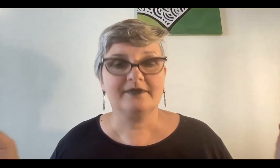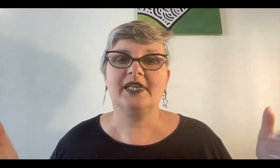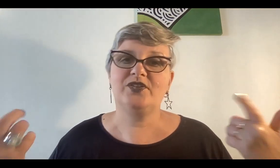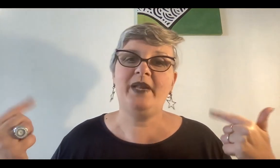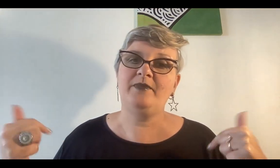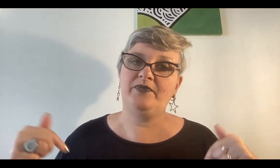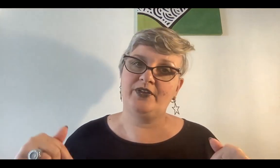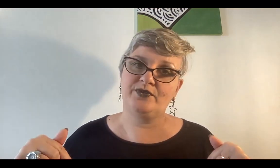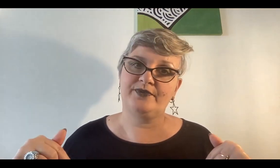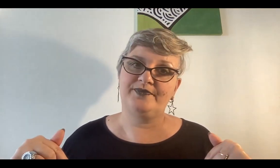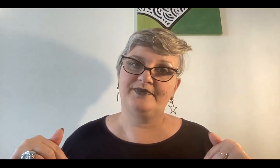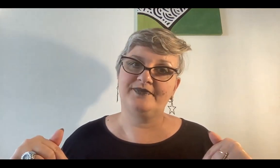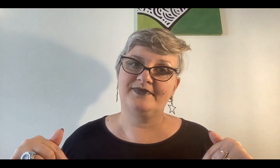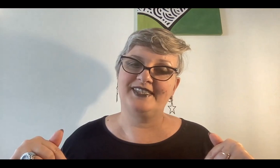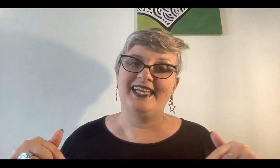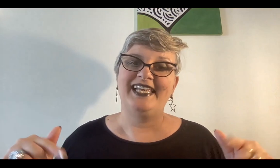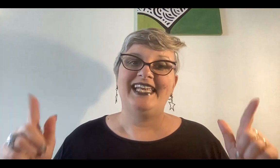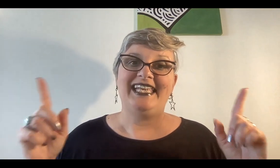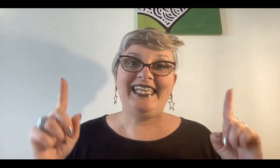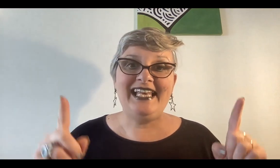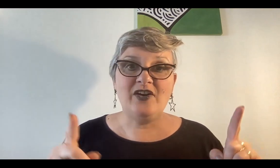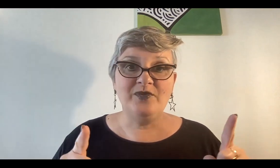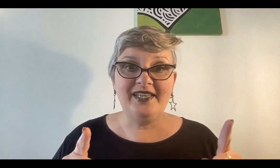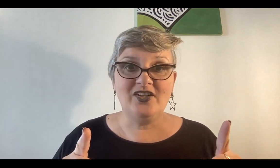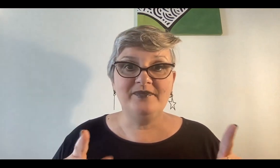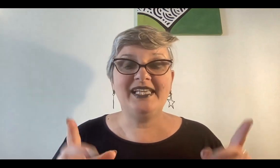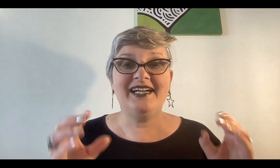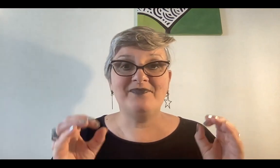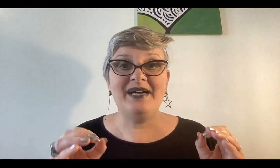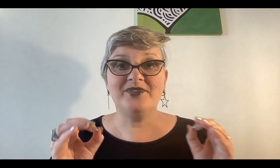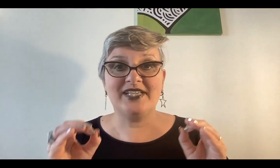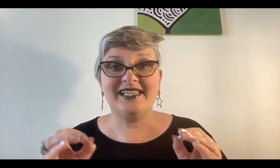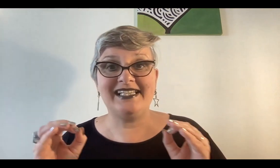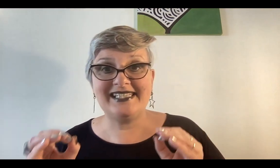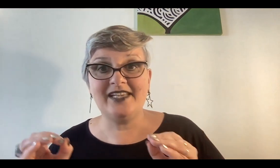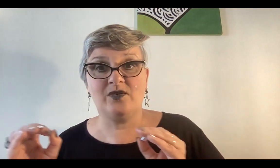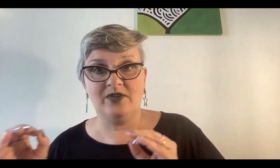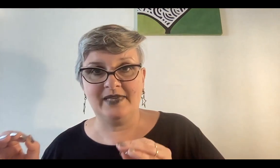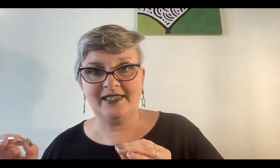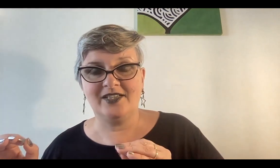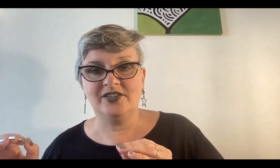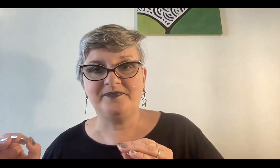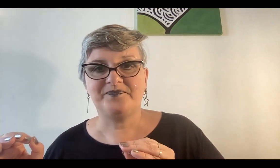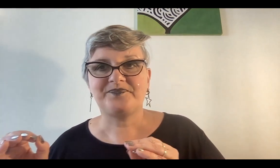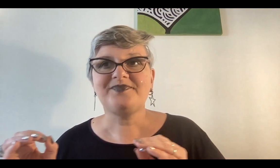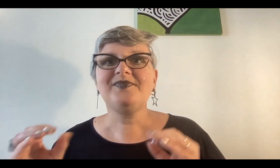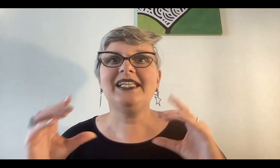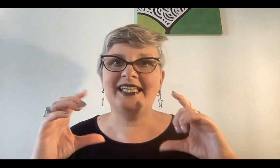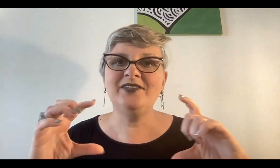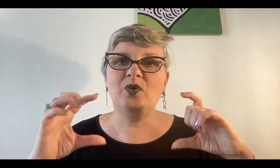eso es para el hemisferio sur y en la comunidad cósmica vamos a hacer el círculo mágico teniendo